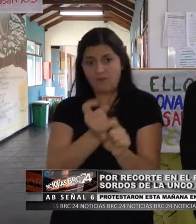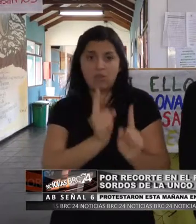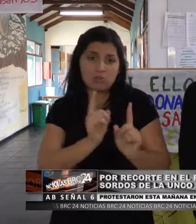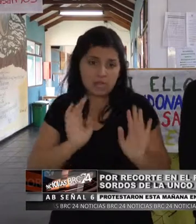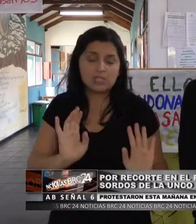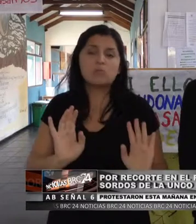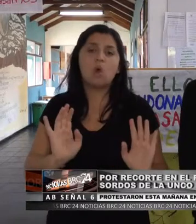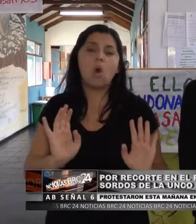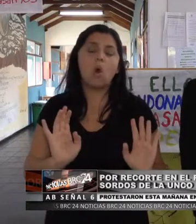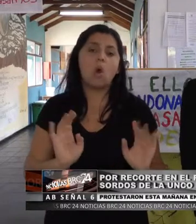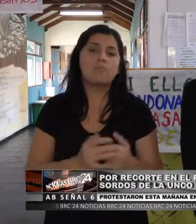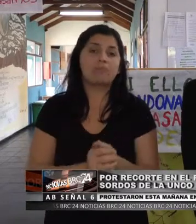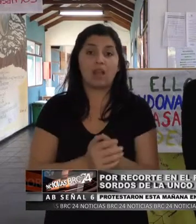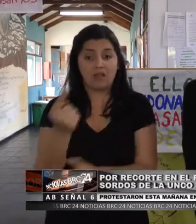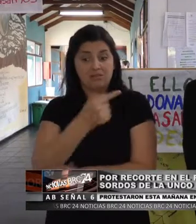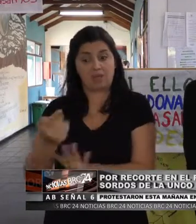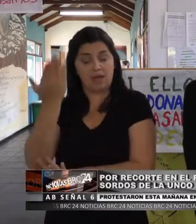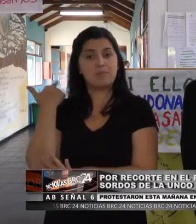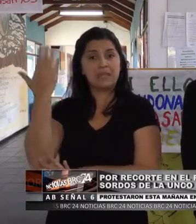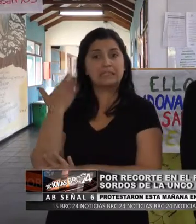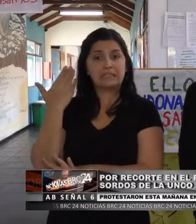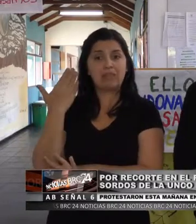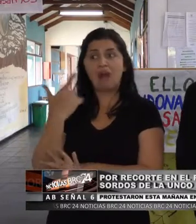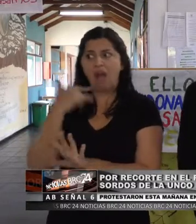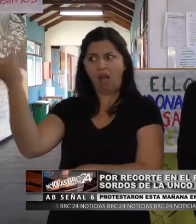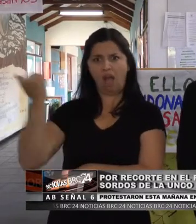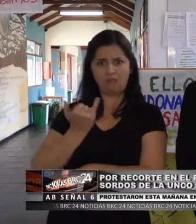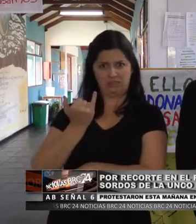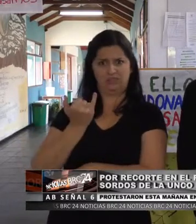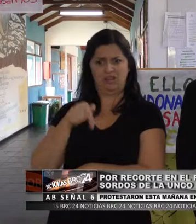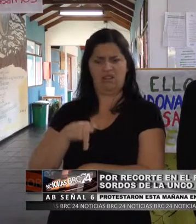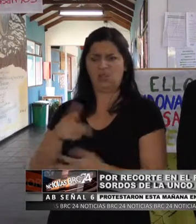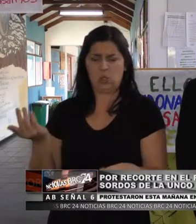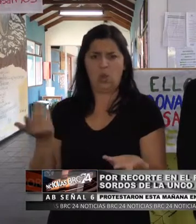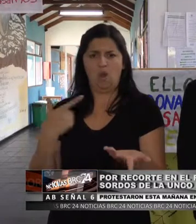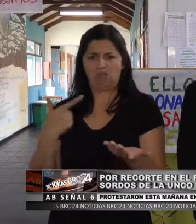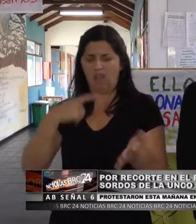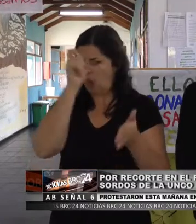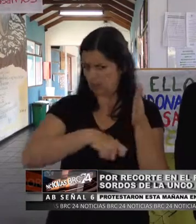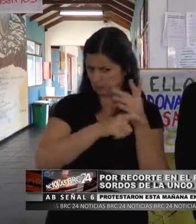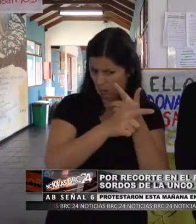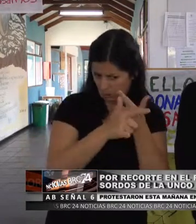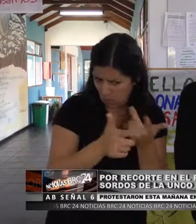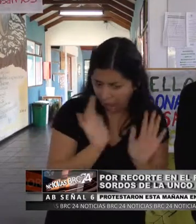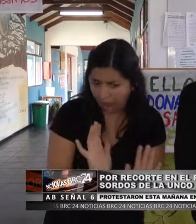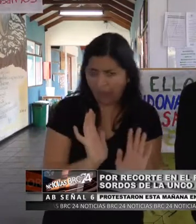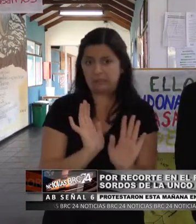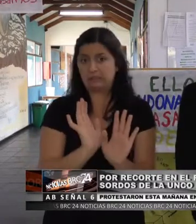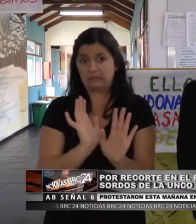el servicio. Y la semana pasada recibimos esta noticia que además no iba a haber contrato y no iba a haber